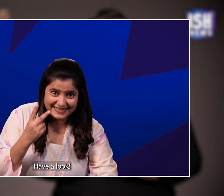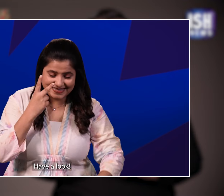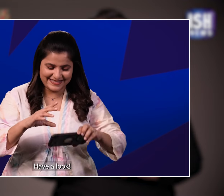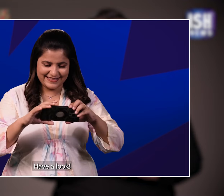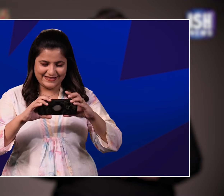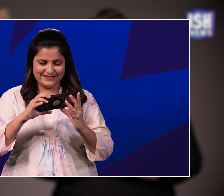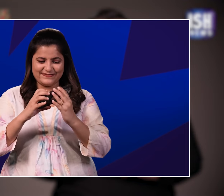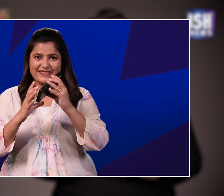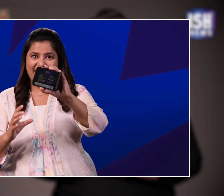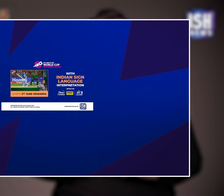Have a look.